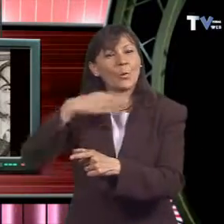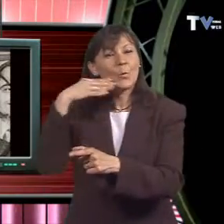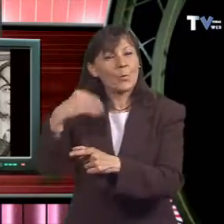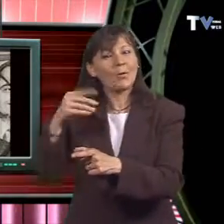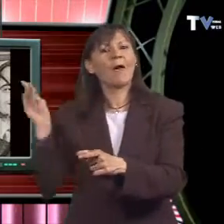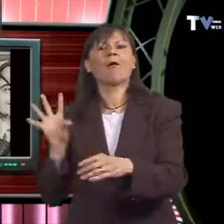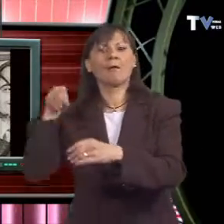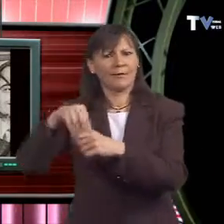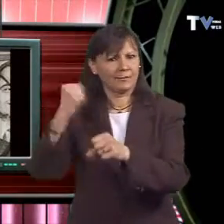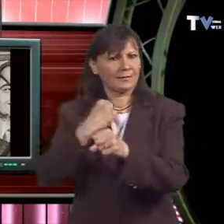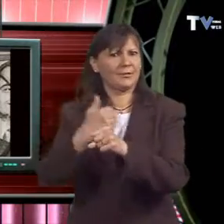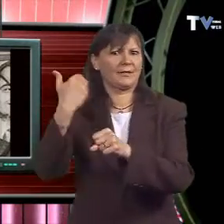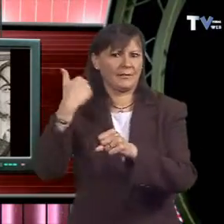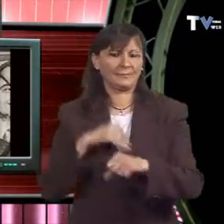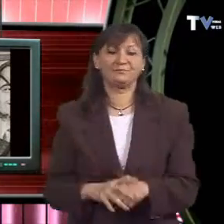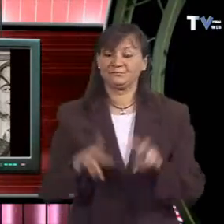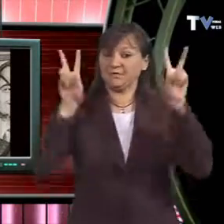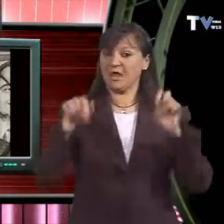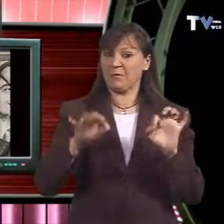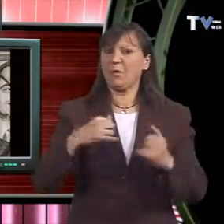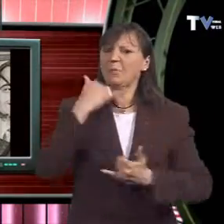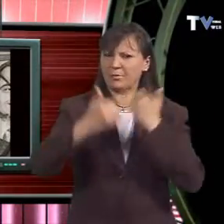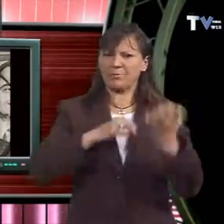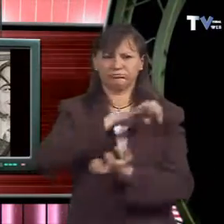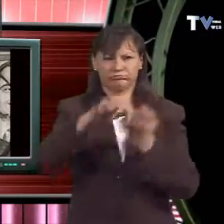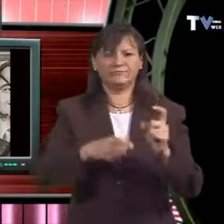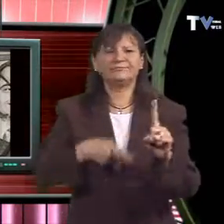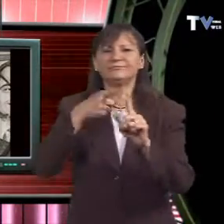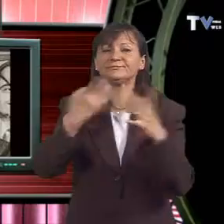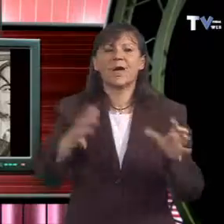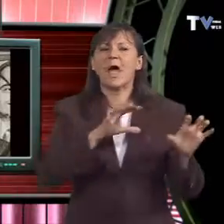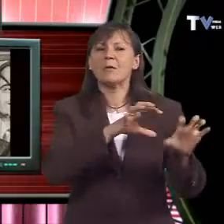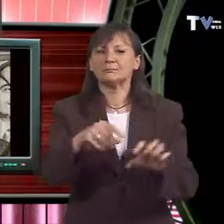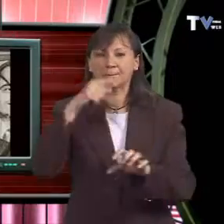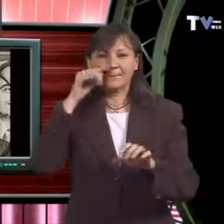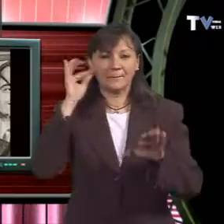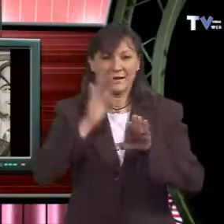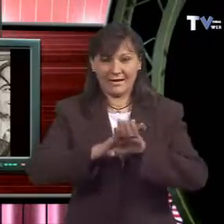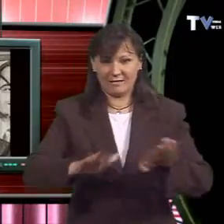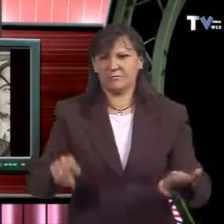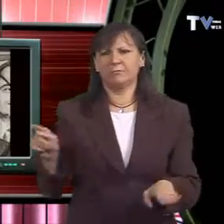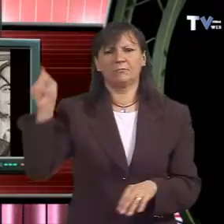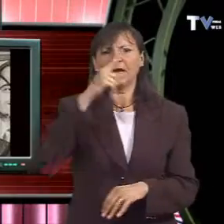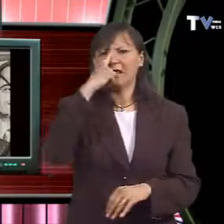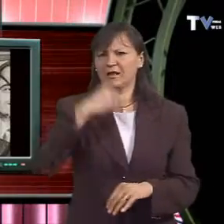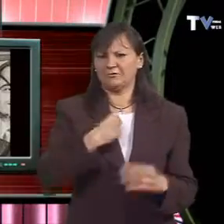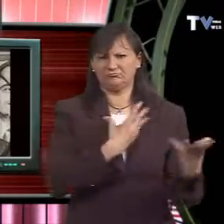secretari de Tres Papes i acusat d'encobrir casos de pederàstia a la diòcesi de